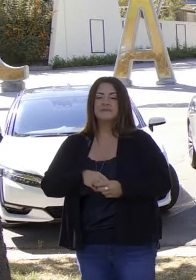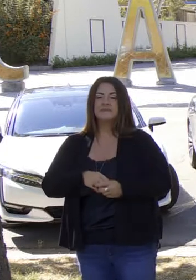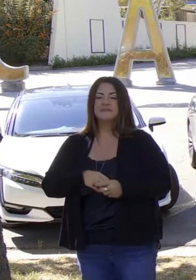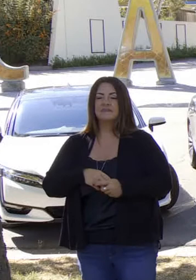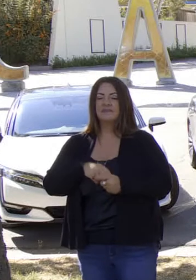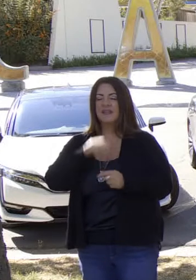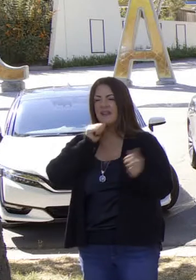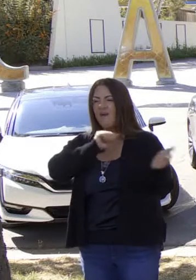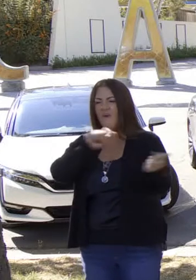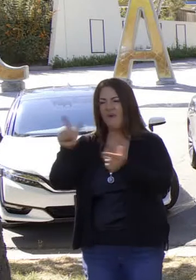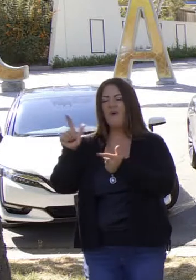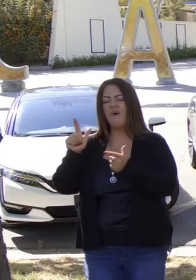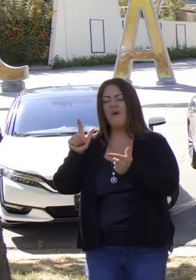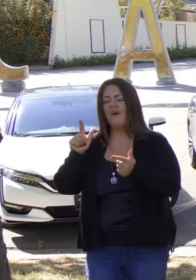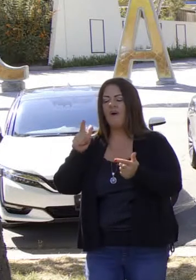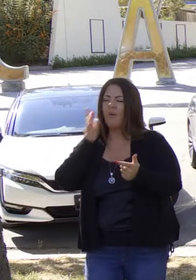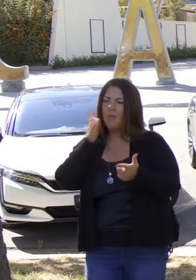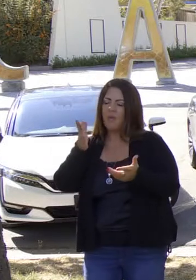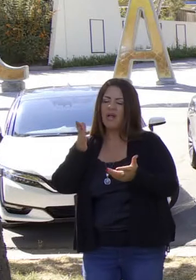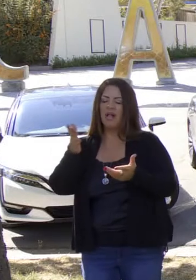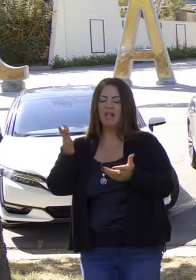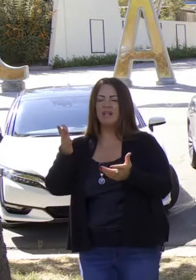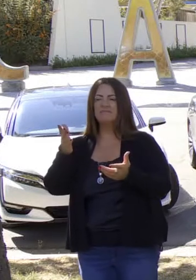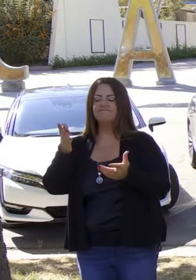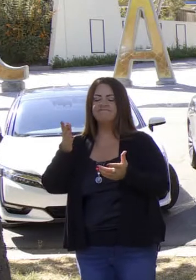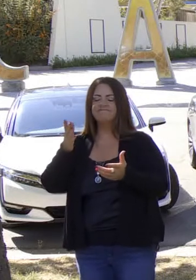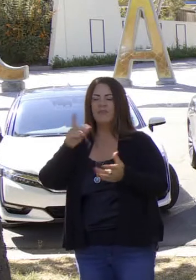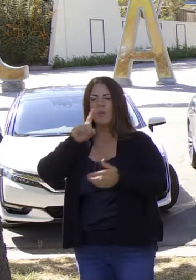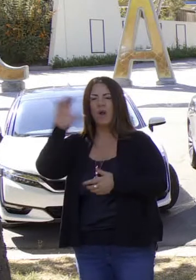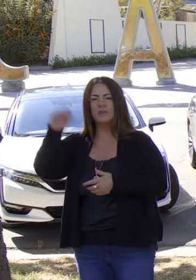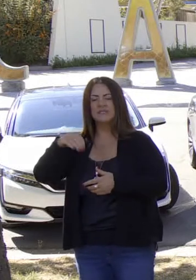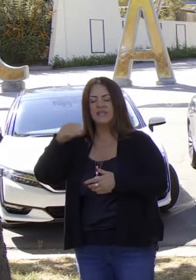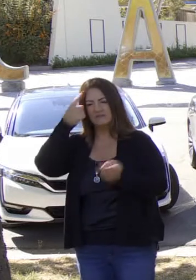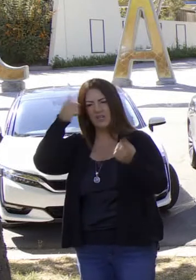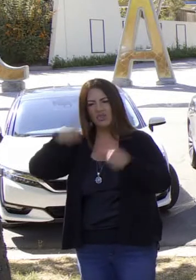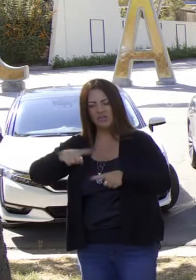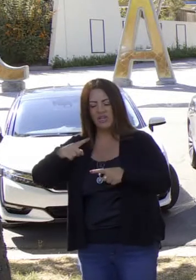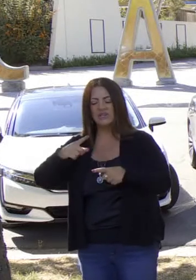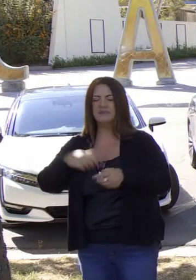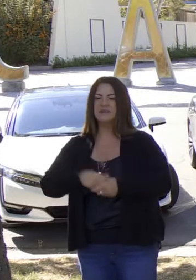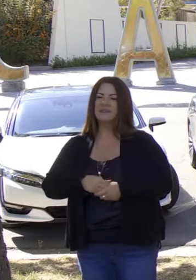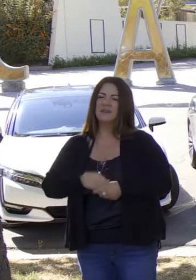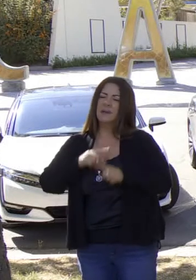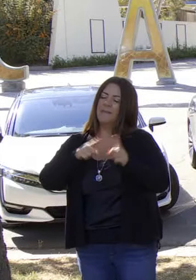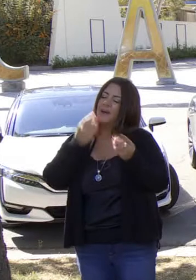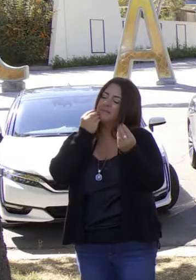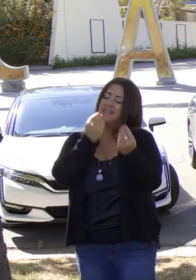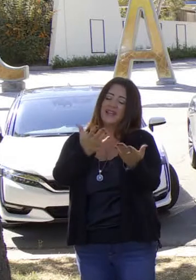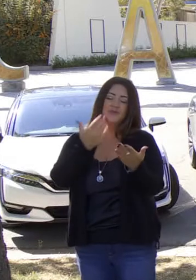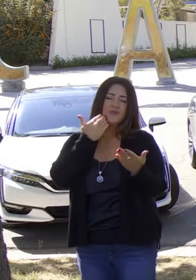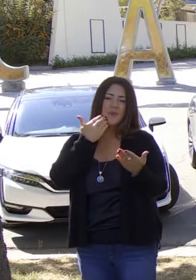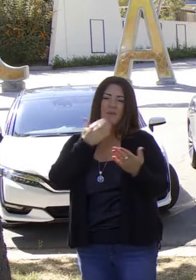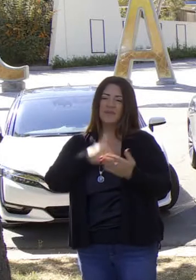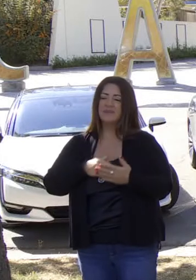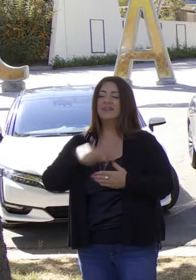de que todo mundo se unirá, apegará a esto. Pero algo que sí sé es que esta es la tendencia hacia el